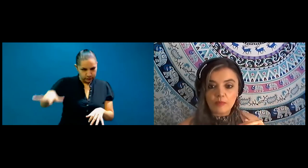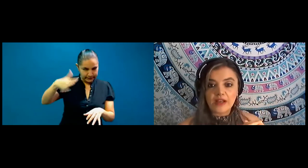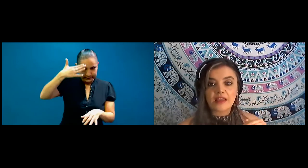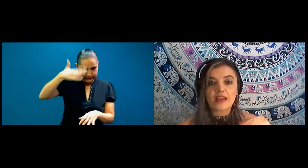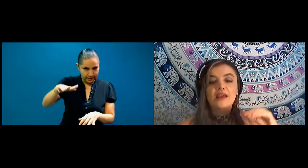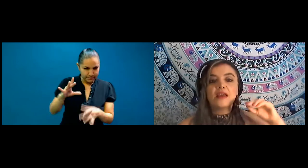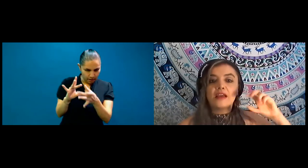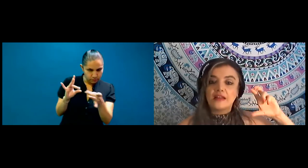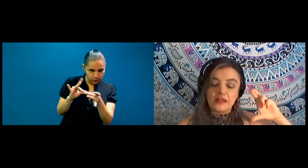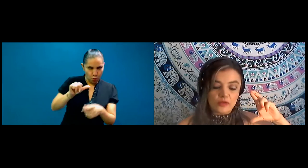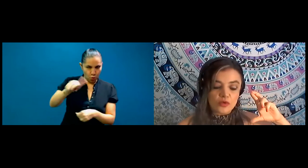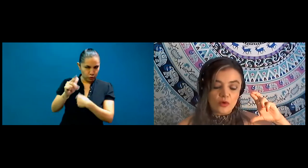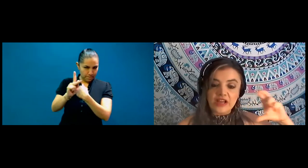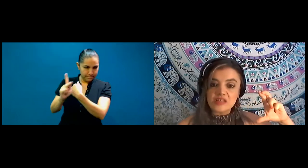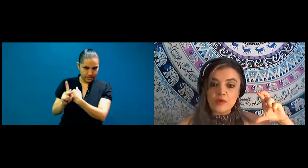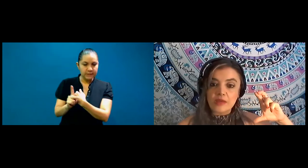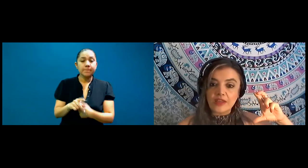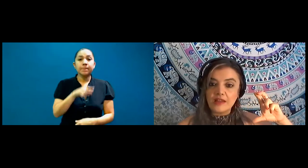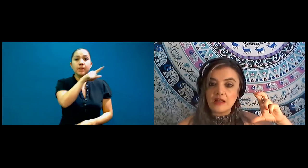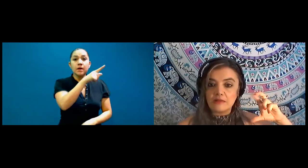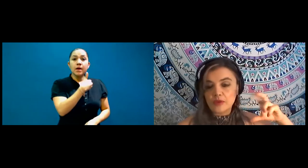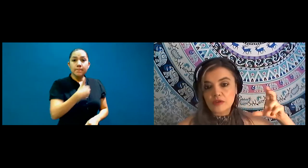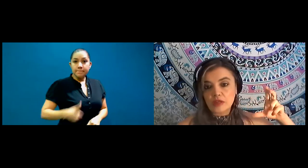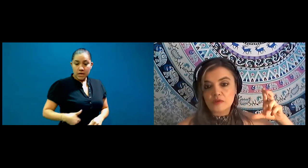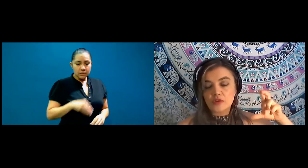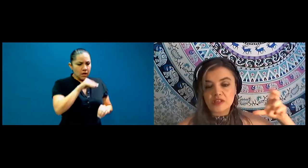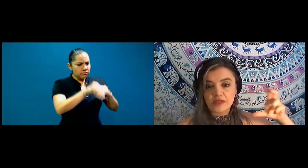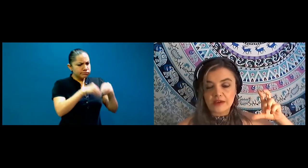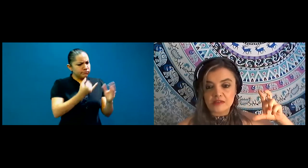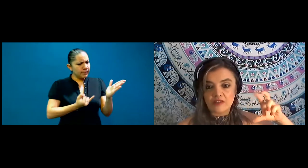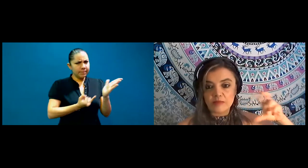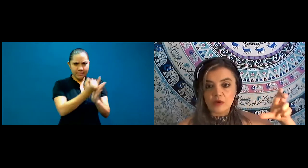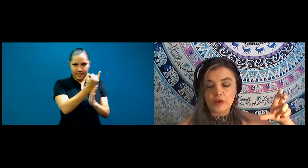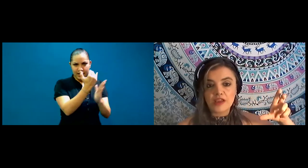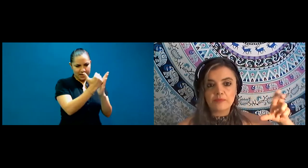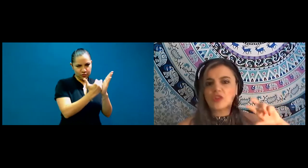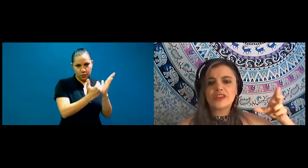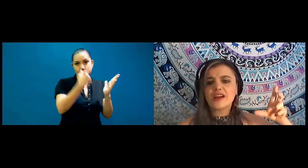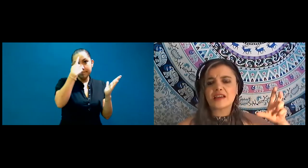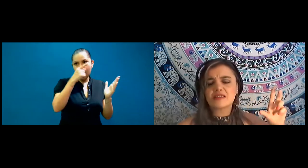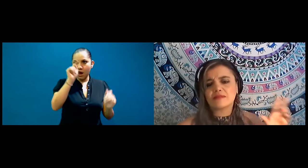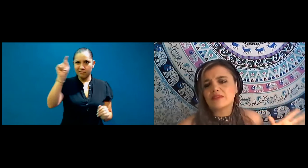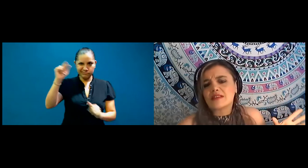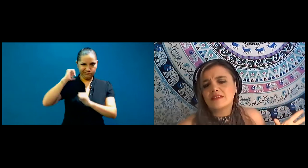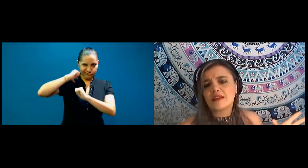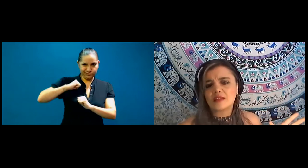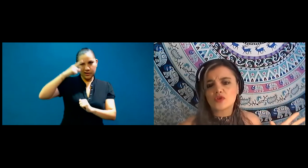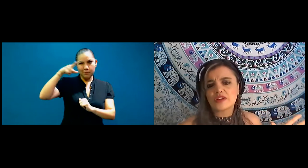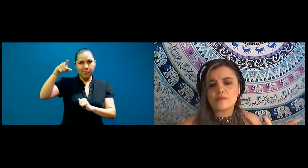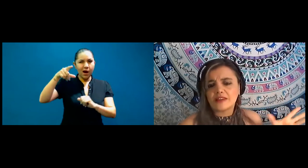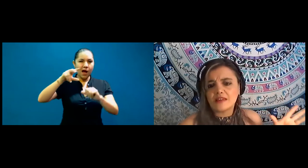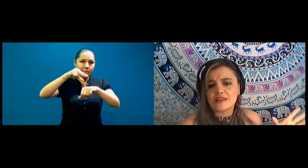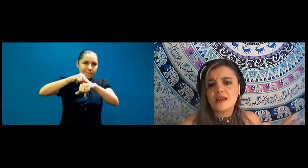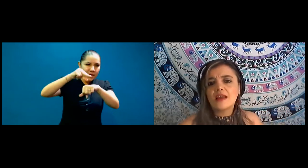decreto para que nuestro organismo que vigila todas las cuestiones médicas y de farmacología no tenga que necesitar